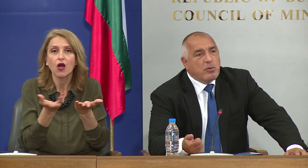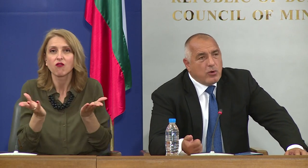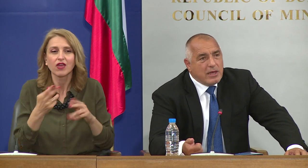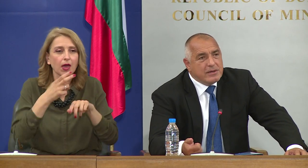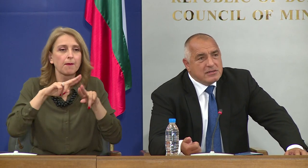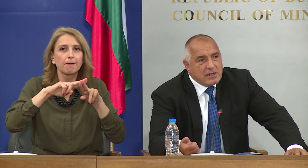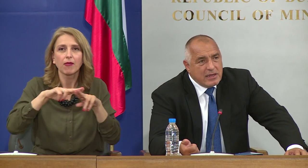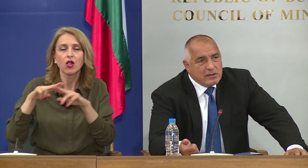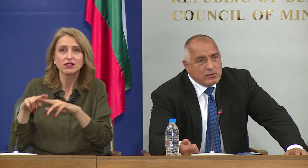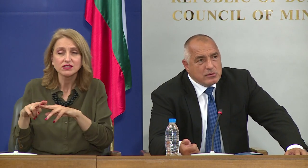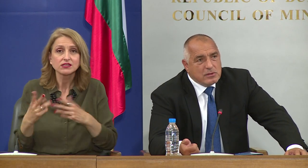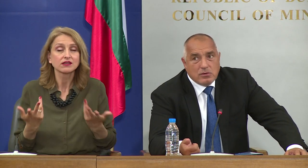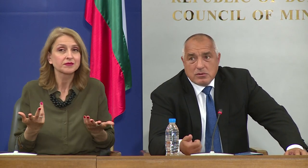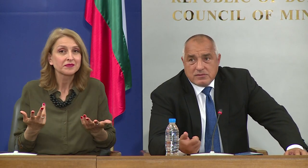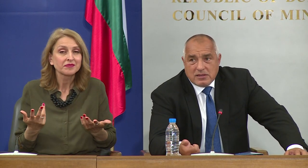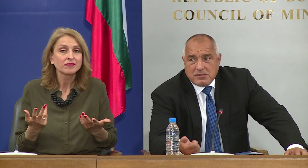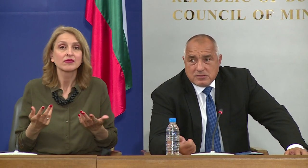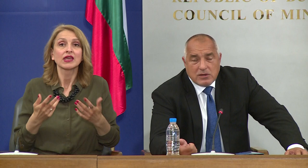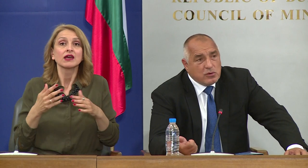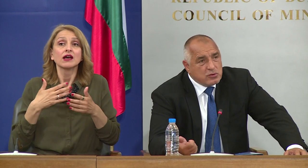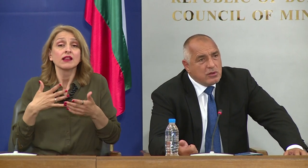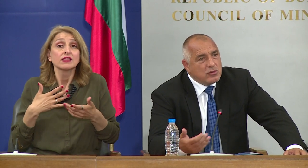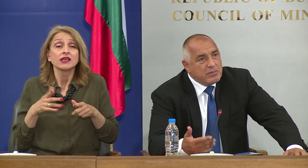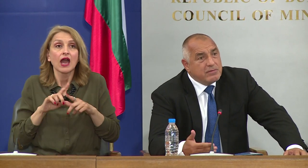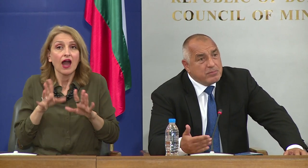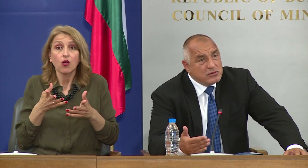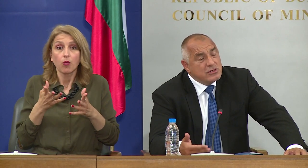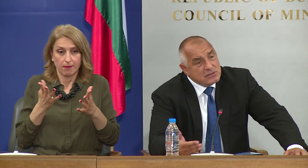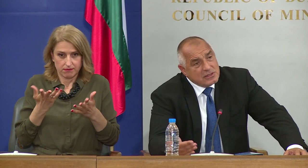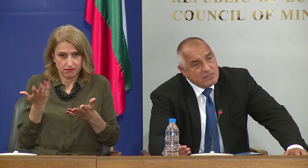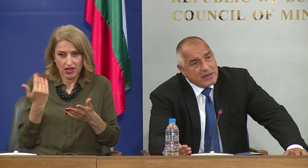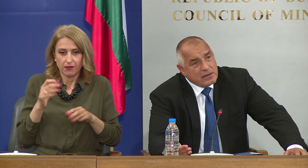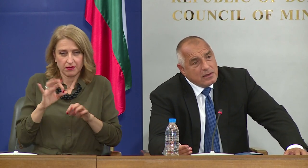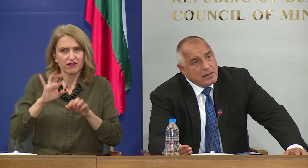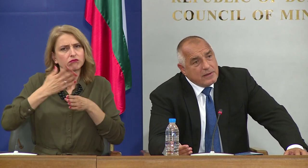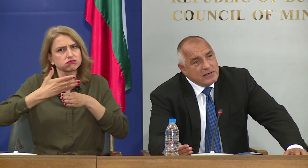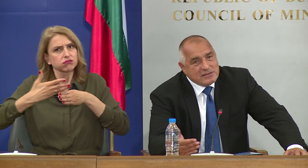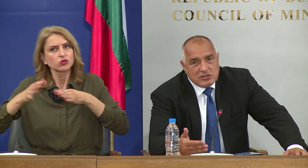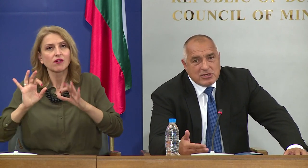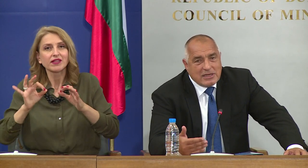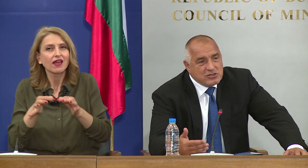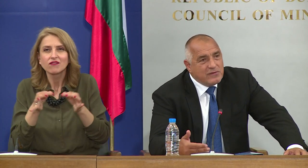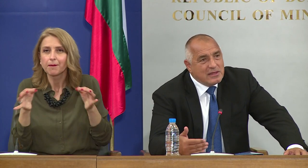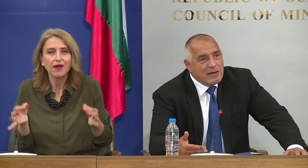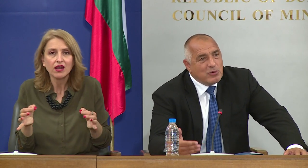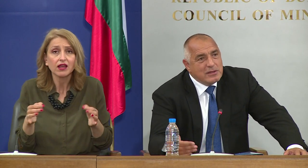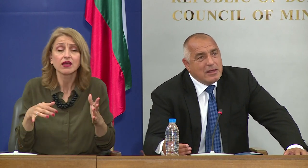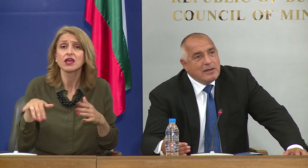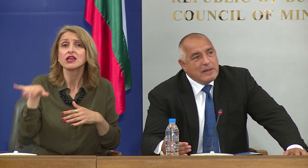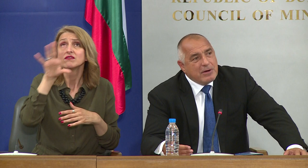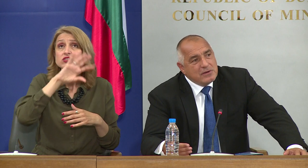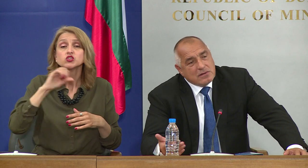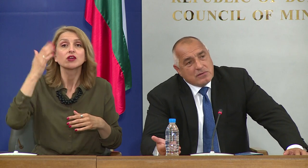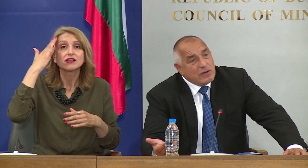щеяхме да поболееме населението, да го извадиме извън контрола, ако бяхме продължири с тези мерки. И всички държави една по